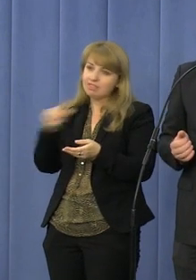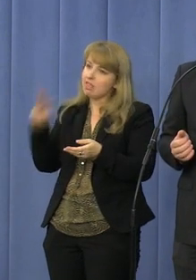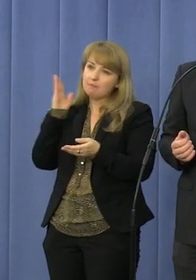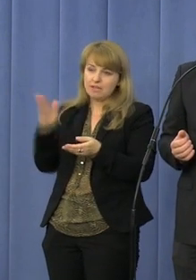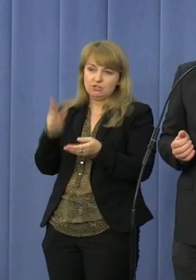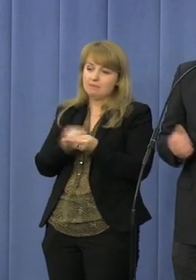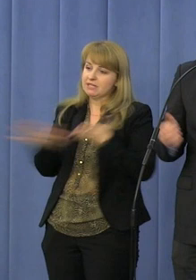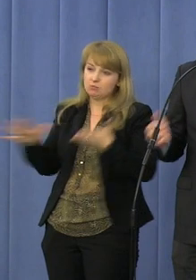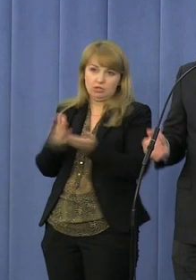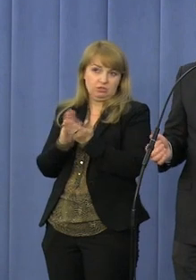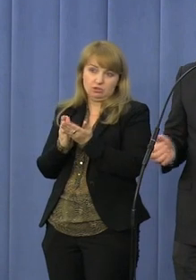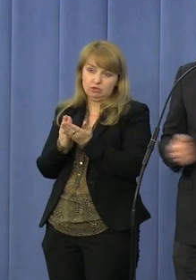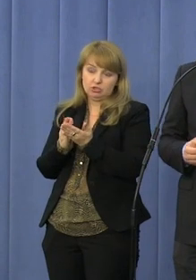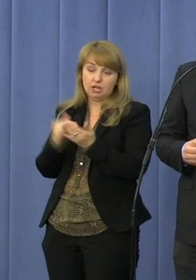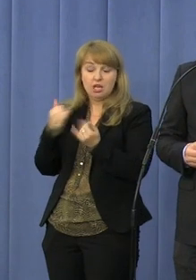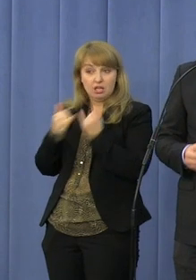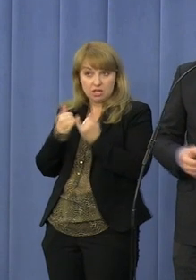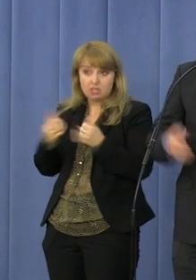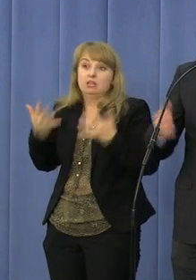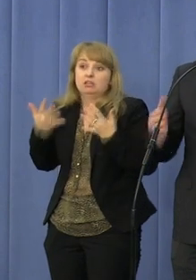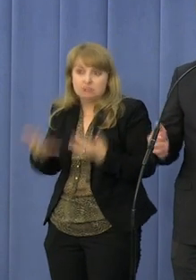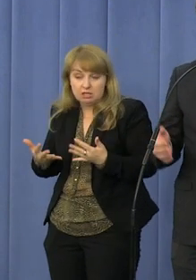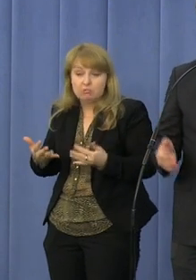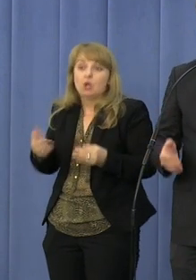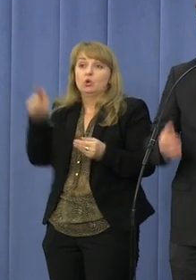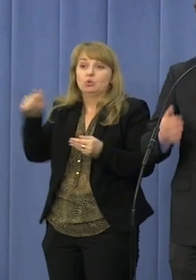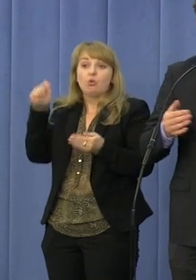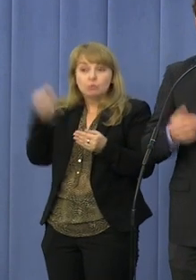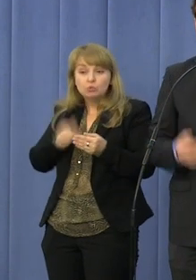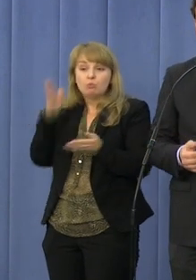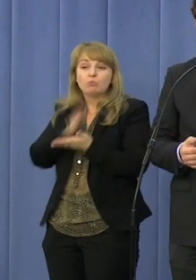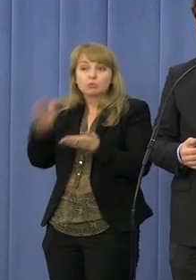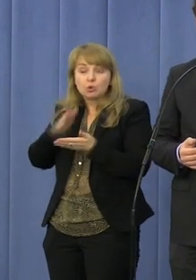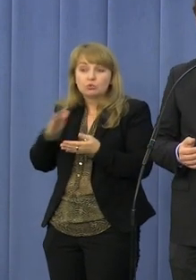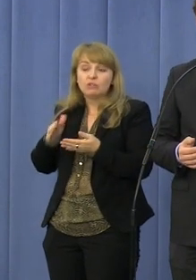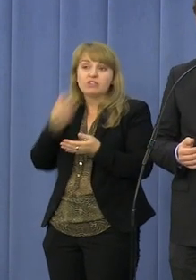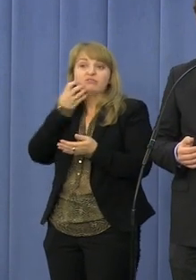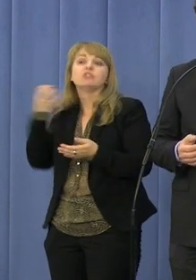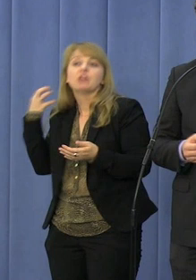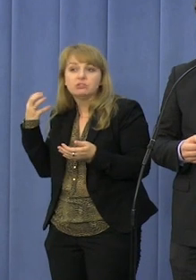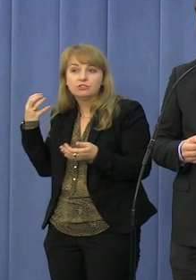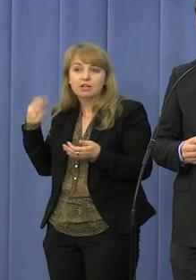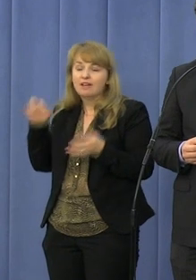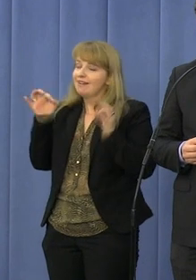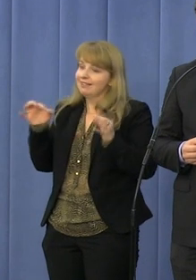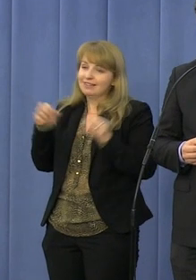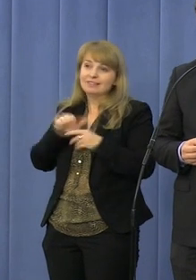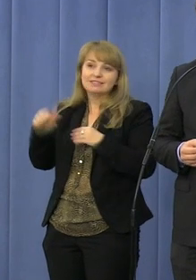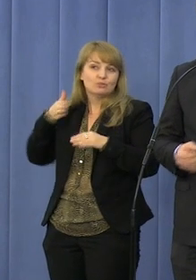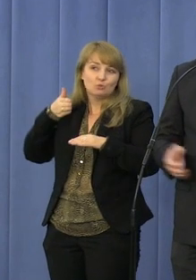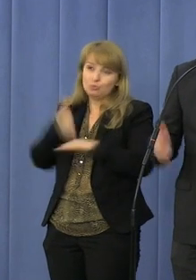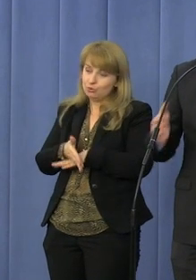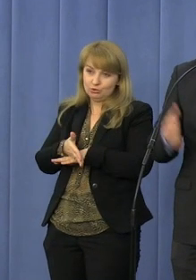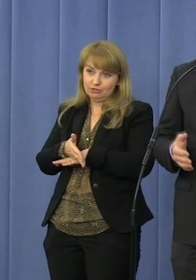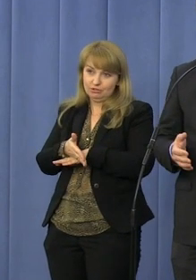taki podręcznik mógł być we wrześniu w szkołach, no to musiałby być przygotowany znacznie wcześniej przed wakacjami.